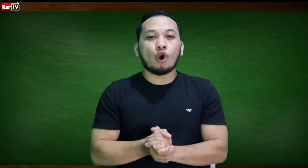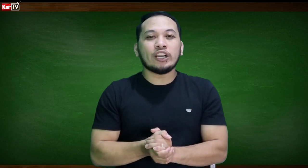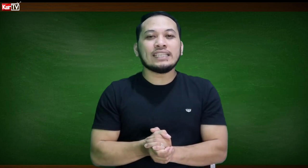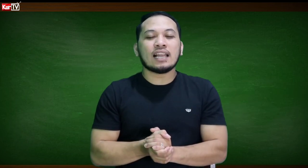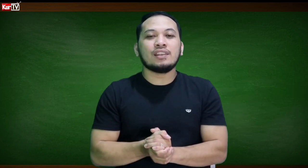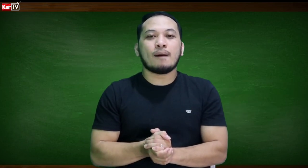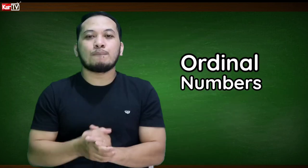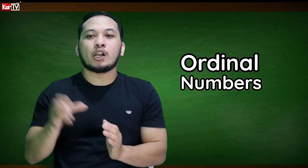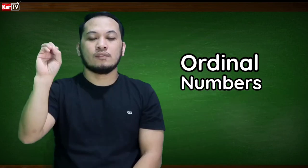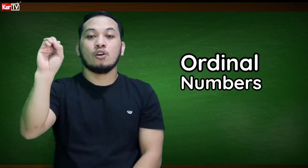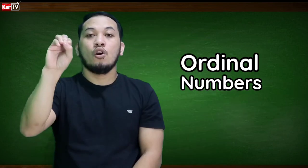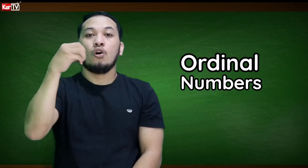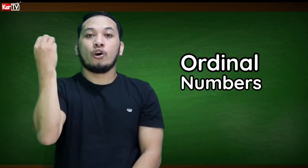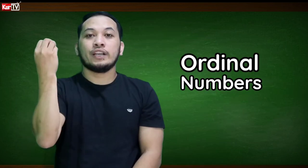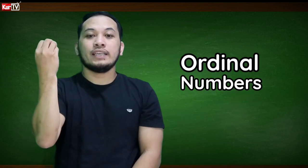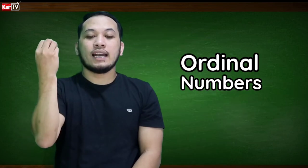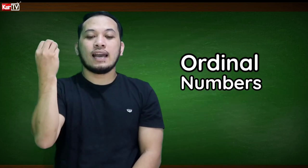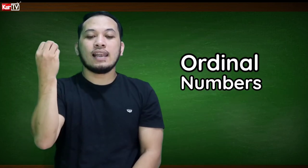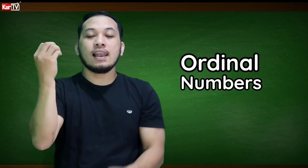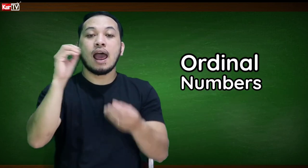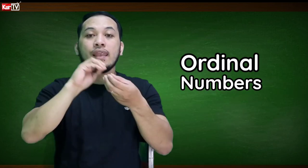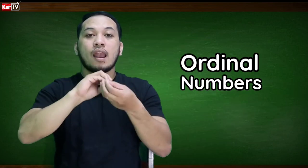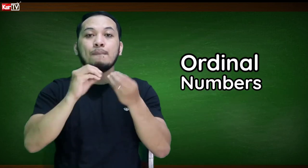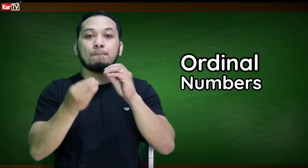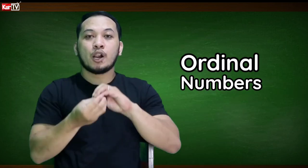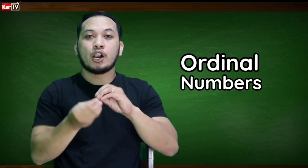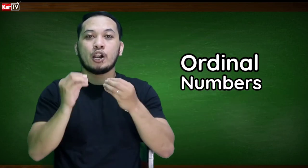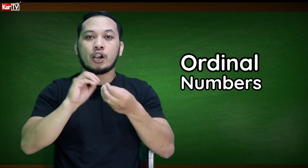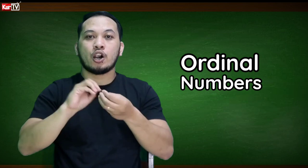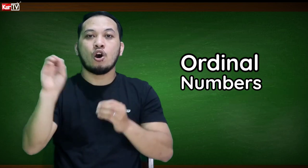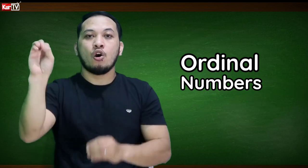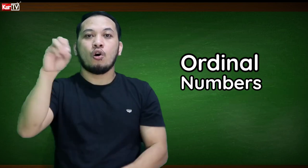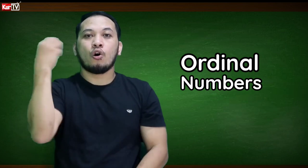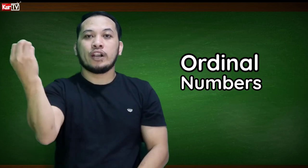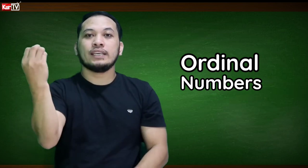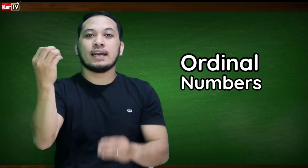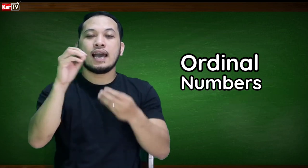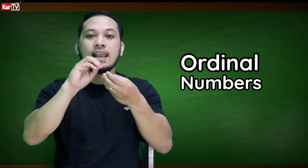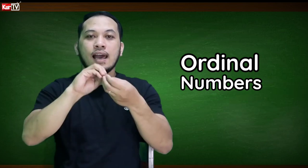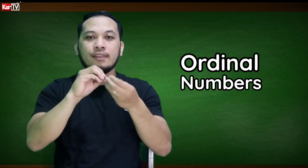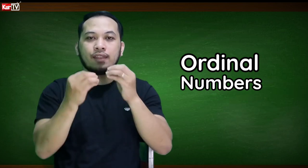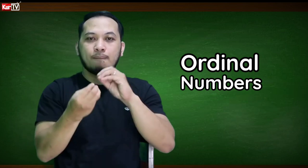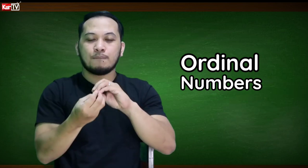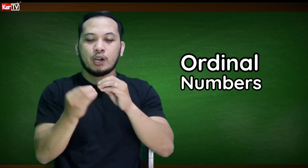ordinal number. Ordinal number. Ordinal number.